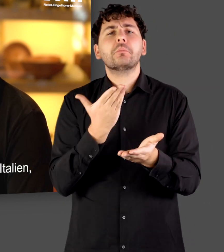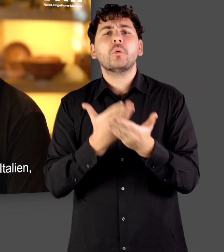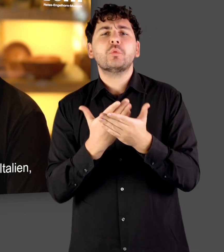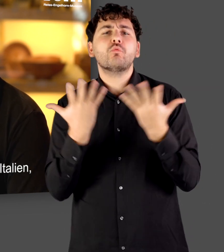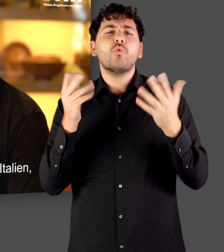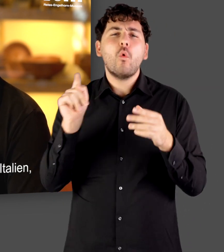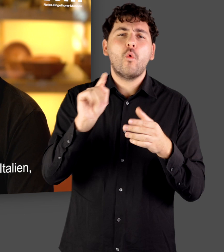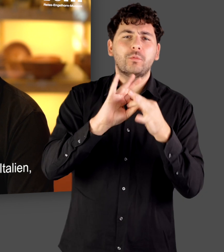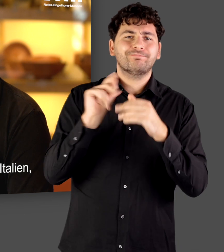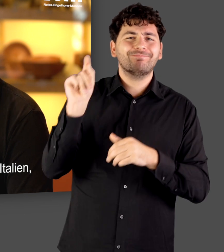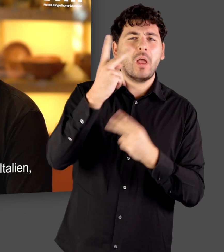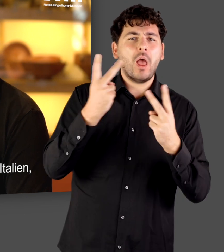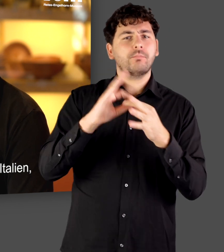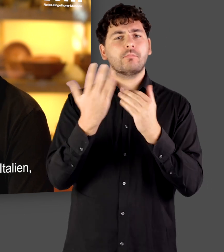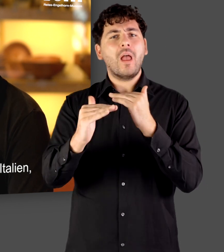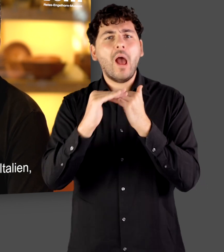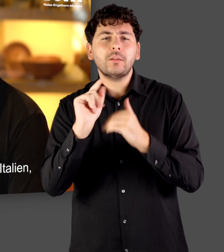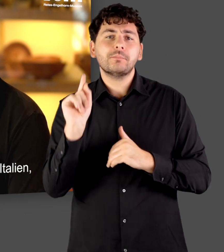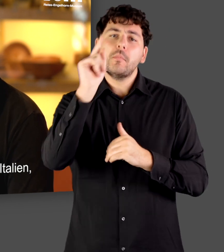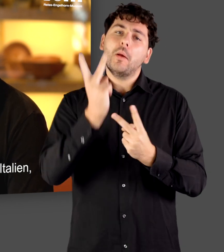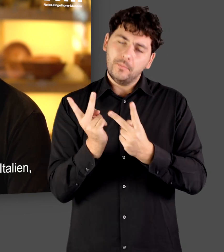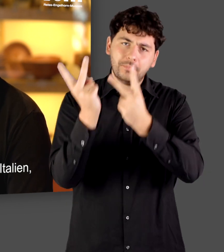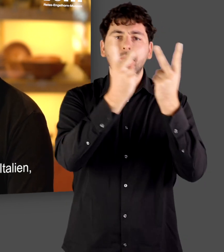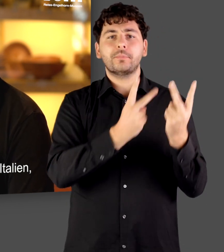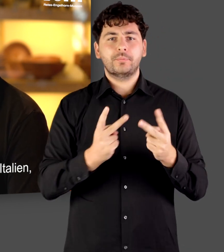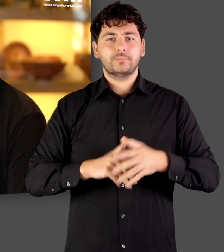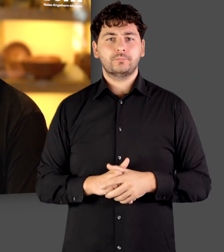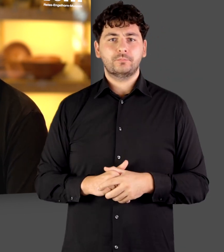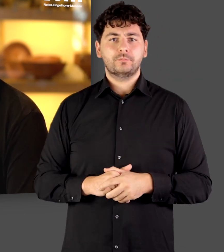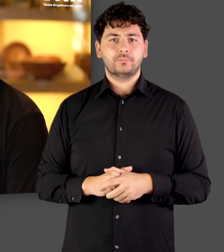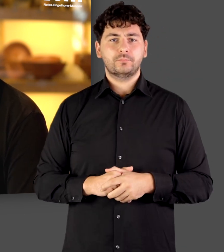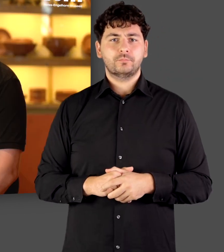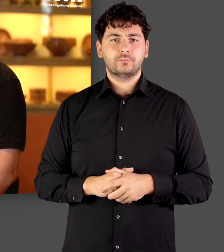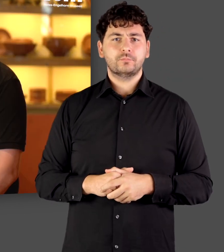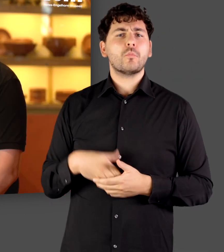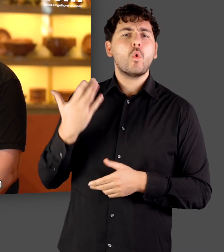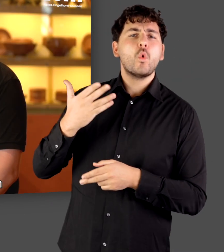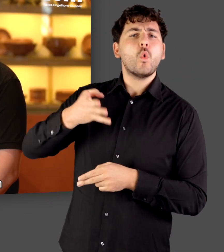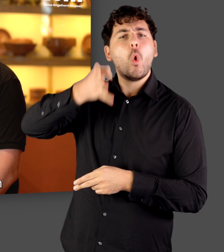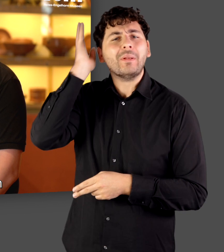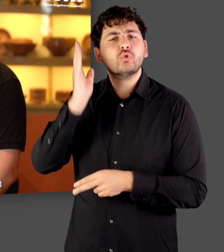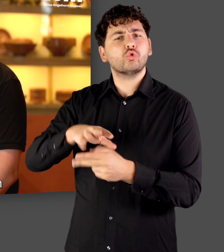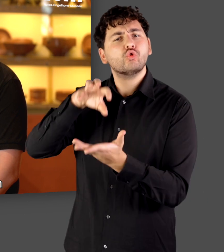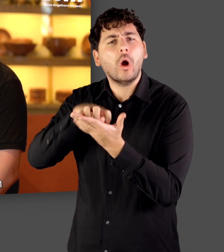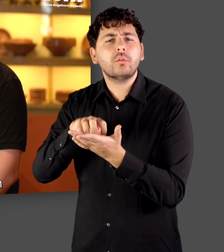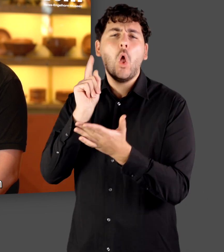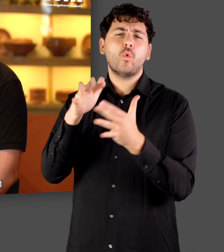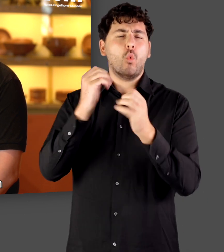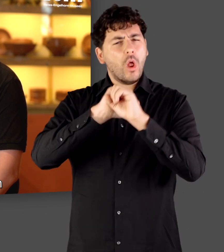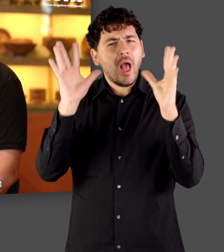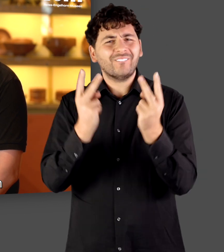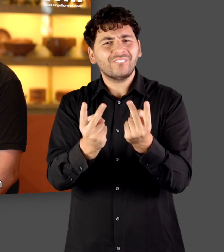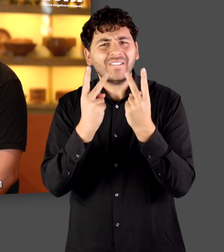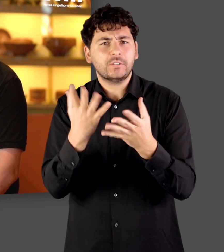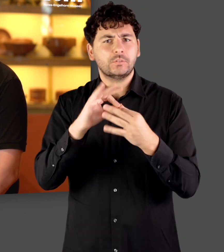Landbewohner es in Italien, in Spanien oder in Gallien tat. Also zu den römischen Städten und zum